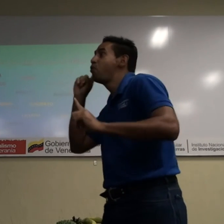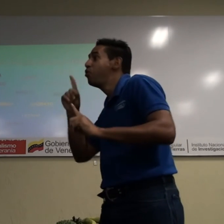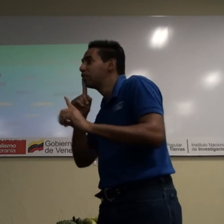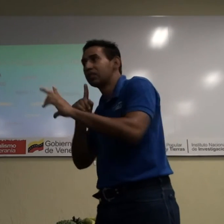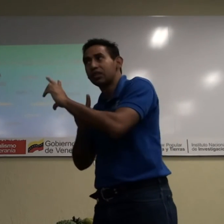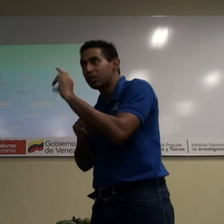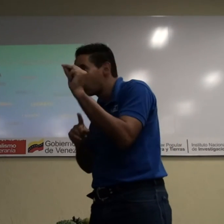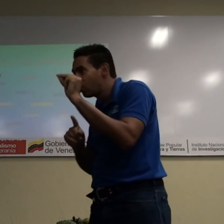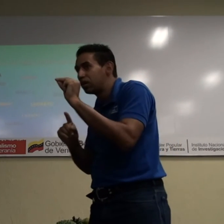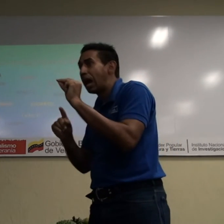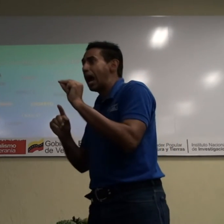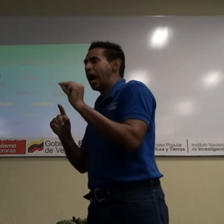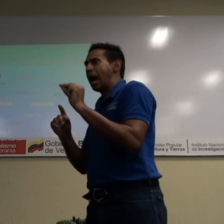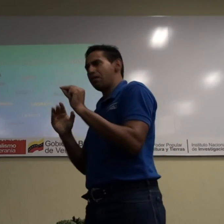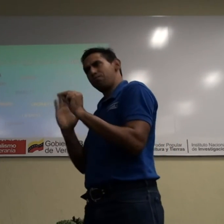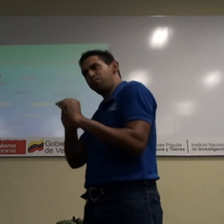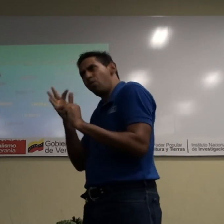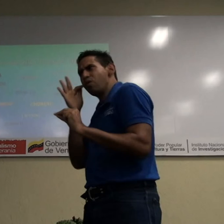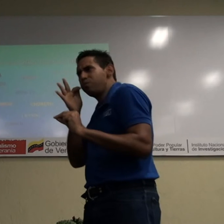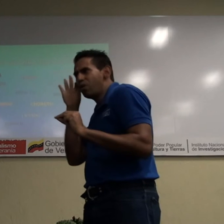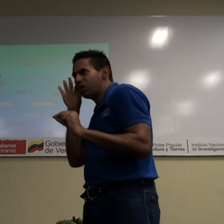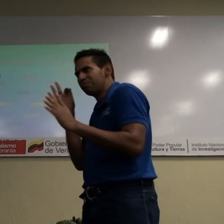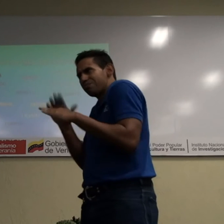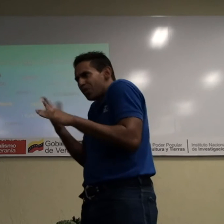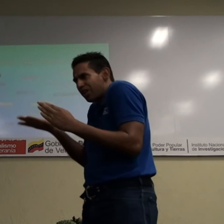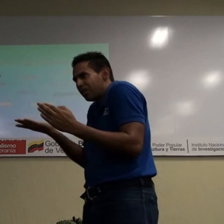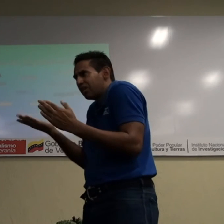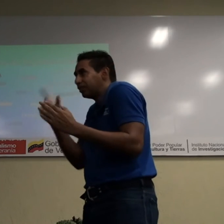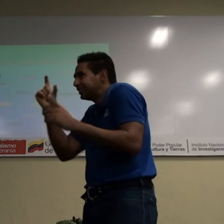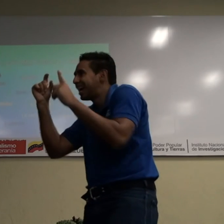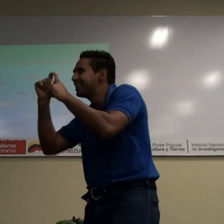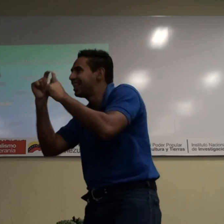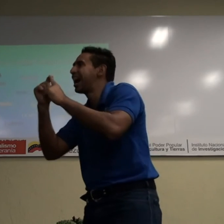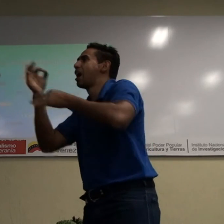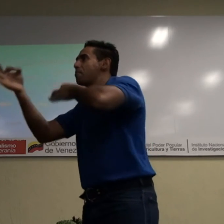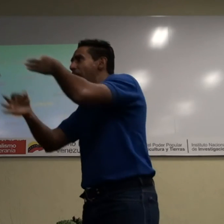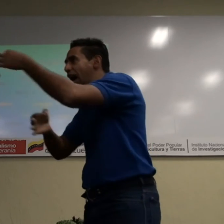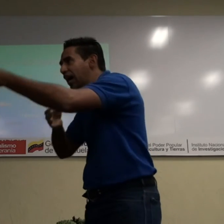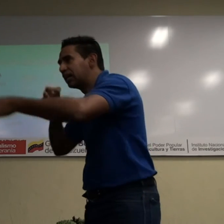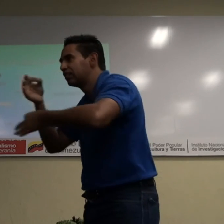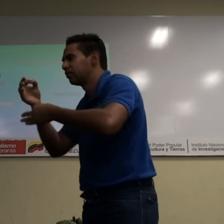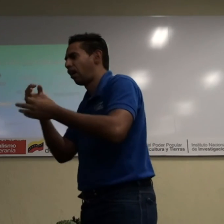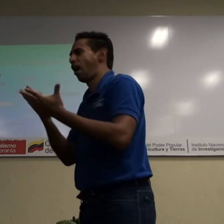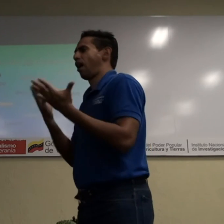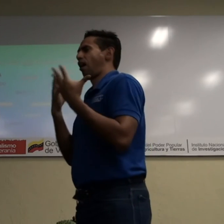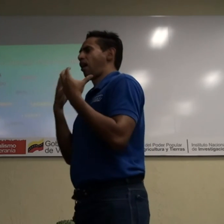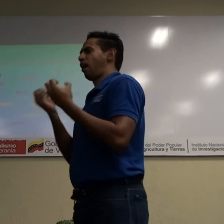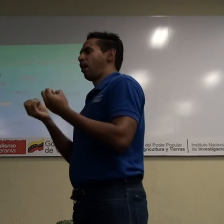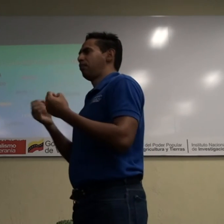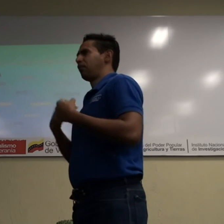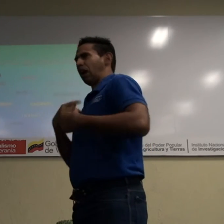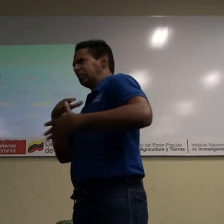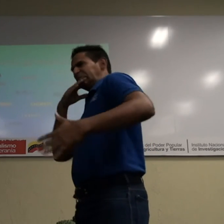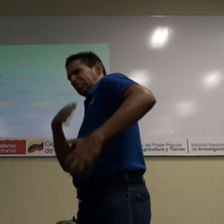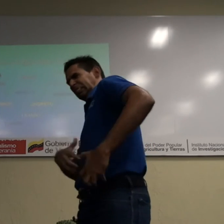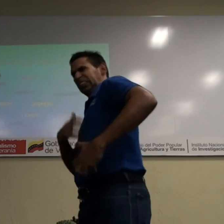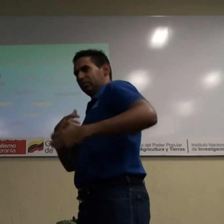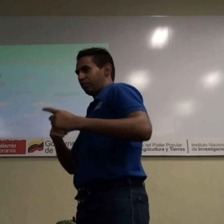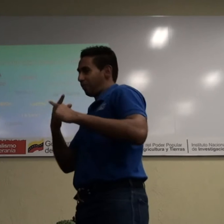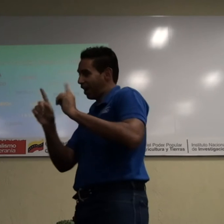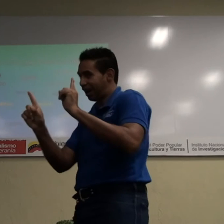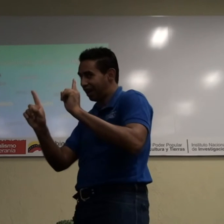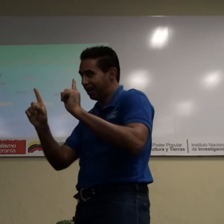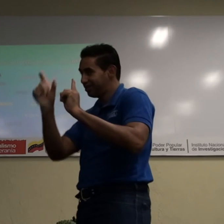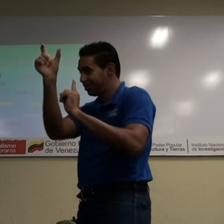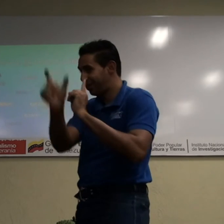y se le explica a las personas, mira, no nos gusta que nos llamen mudo. ¿Por qué? Porque esa palabra, es una palabra, es una